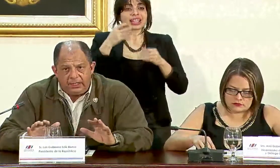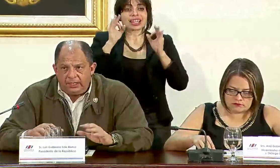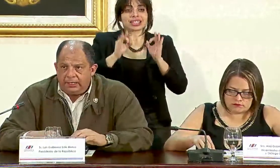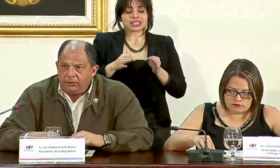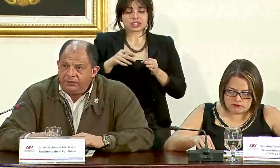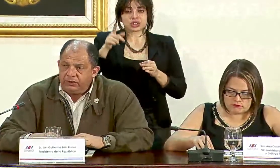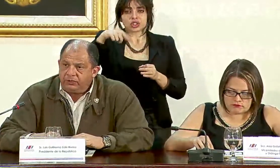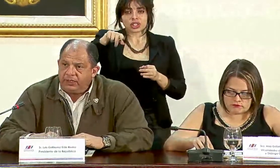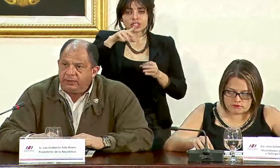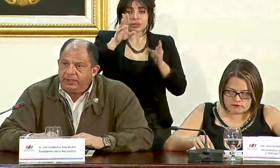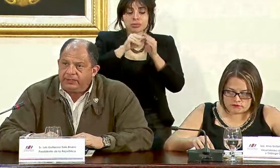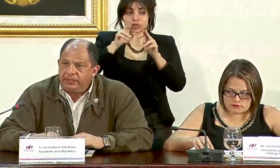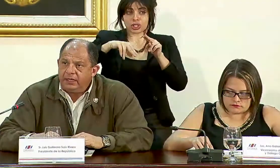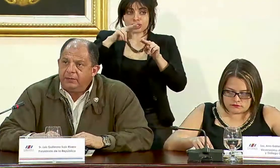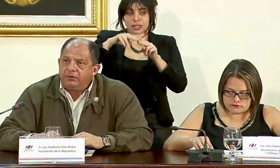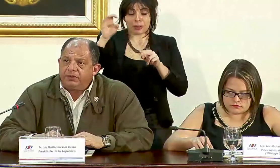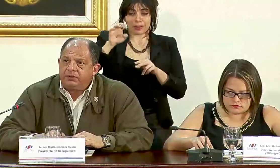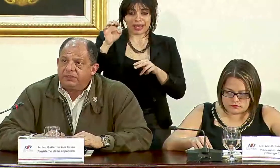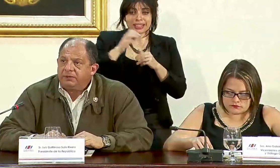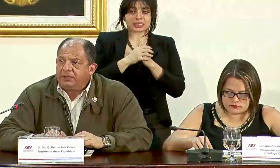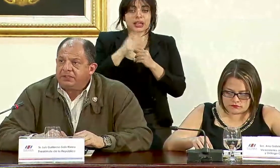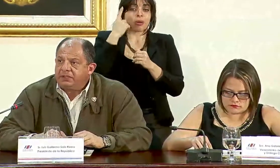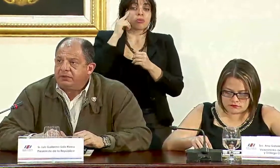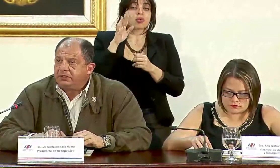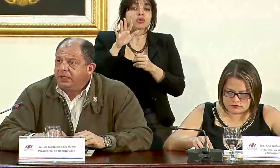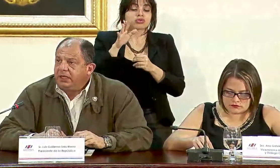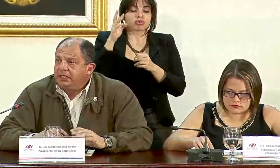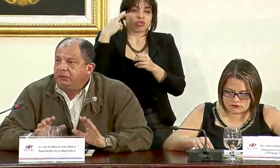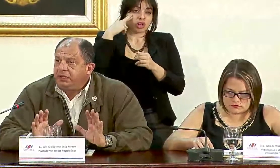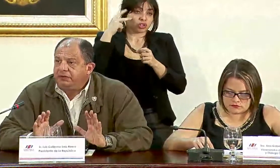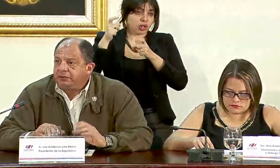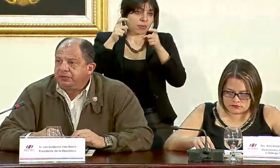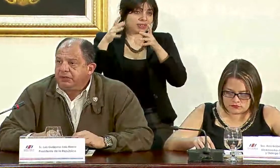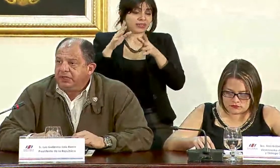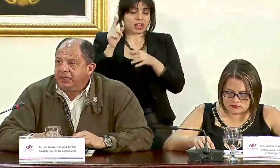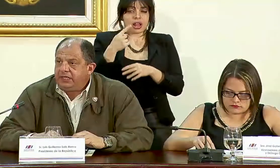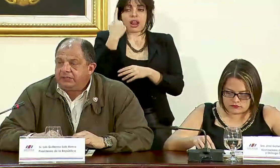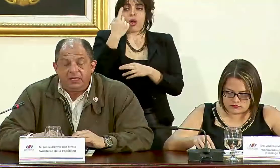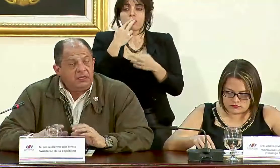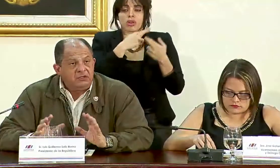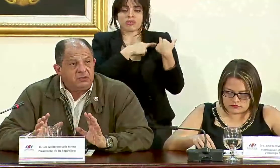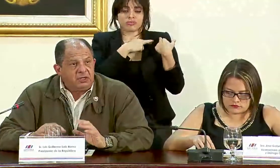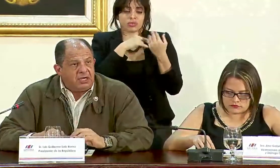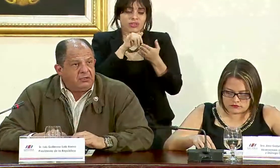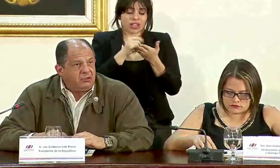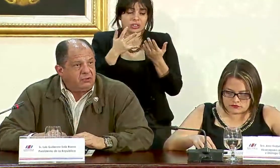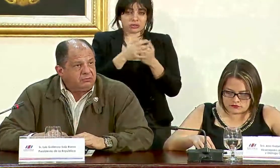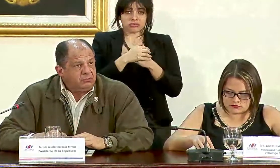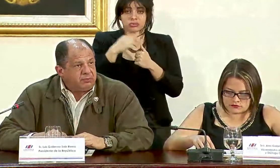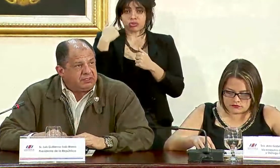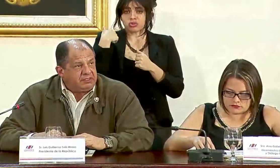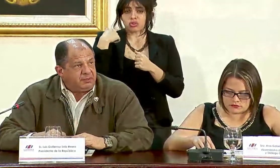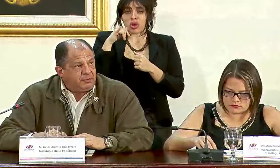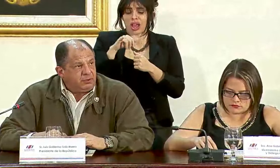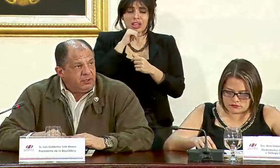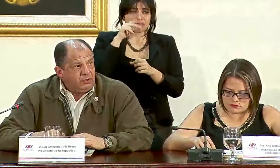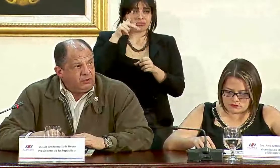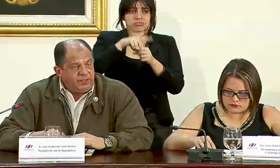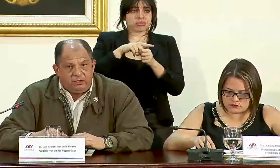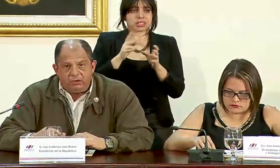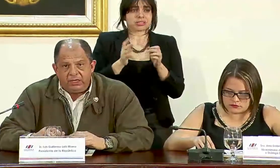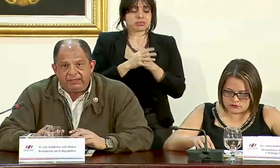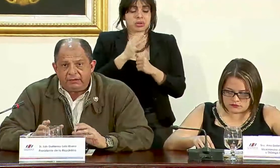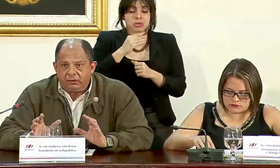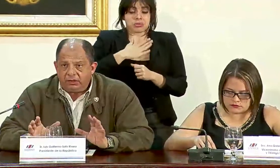la Comisión Nacional de Emergencias por razones administrativas es la única responsable de ellas yo ahí no participo